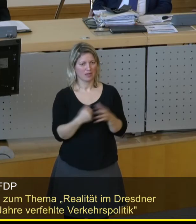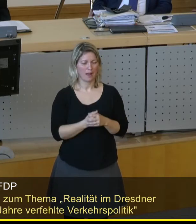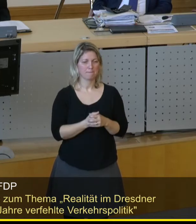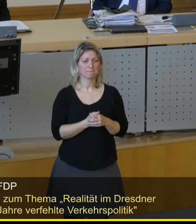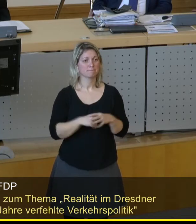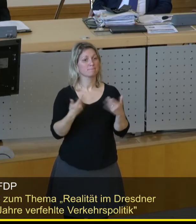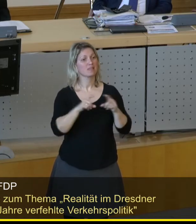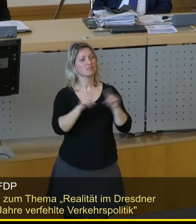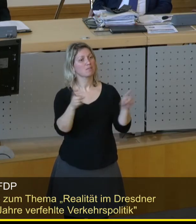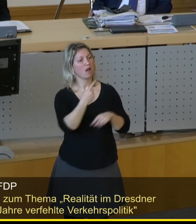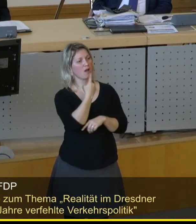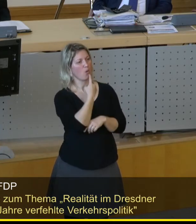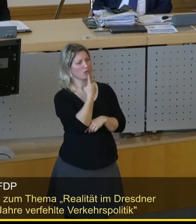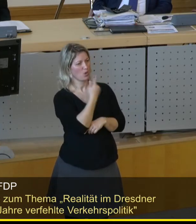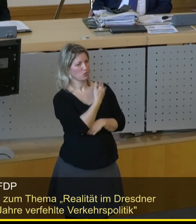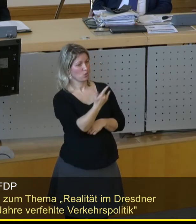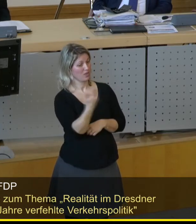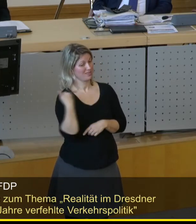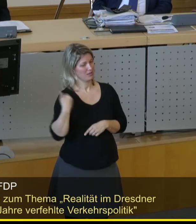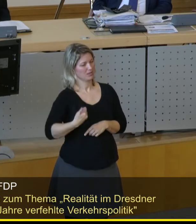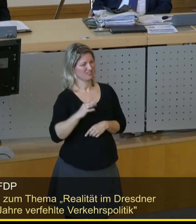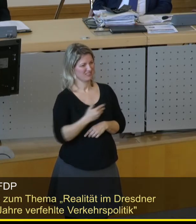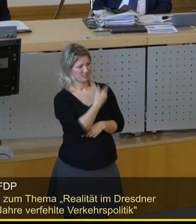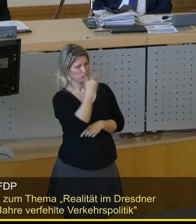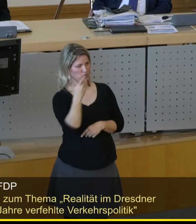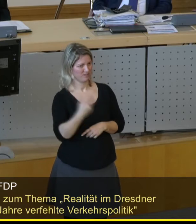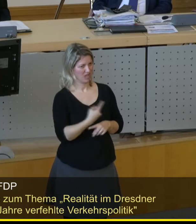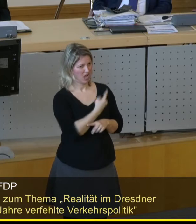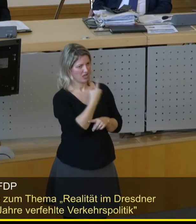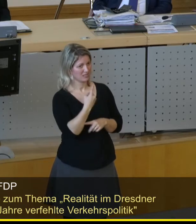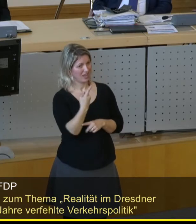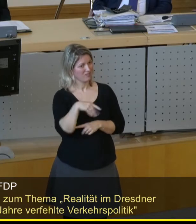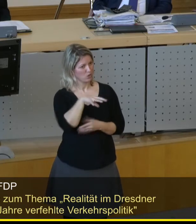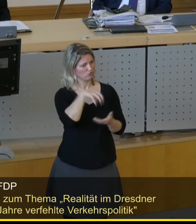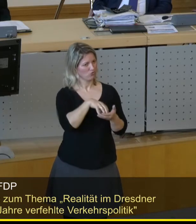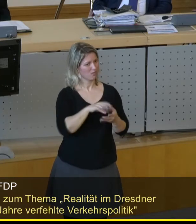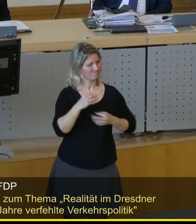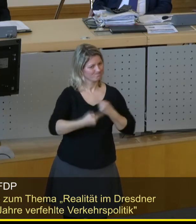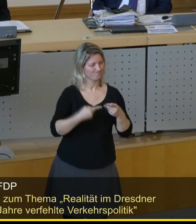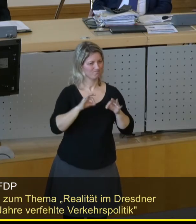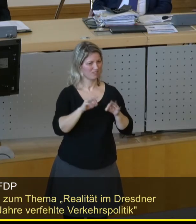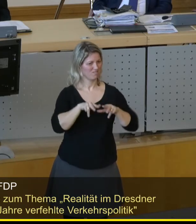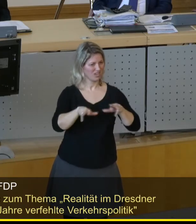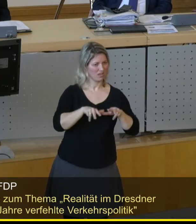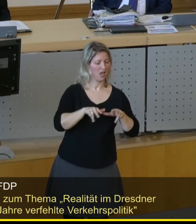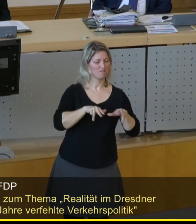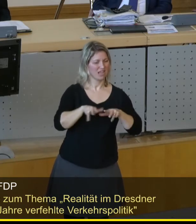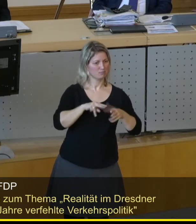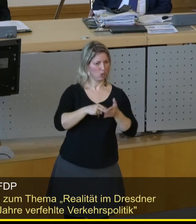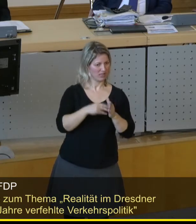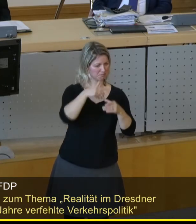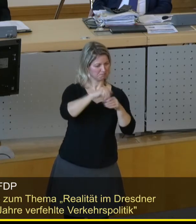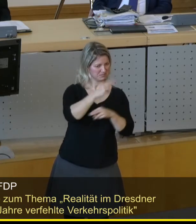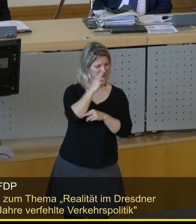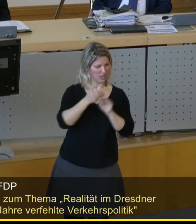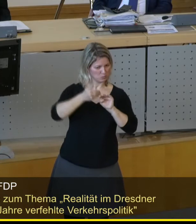dass Rot-Rot-Grün fast fünf Jahre Zeit gehabt hat, diese Stadt auch verkehrspolitisch weiterzuentwickeln. Und schauen wir uns doch mal in der Kürze